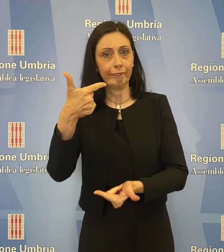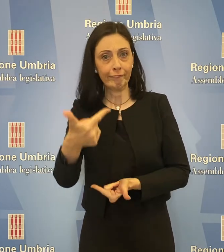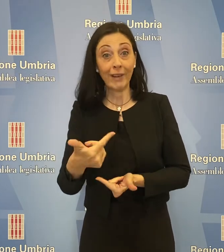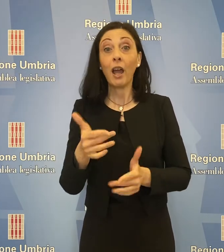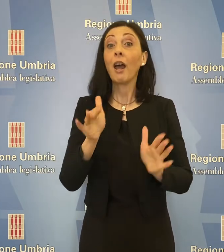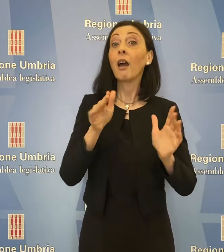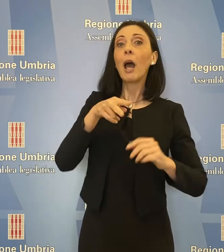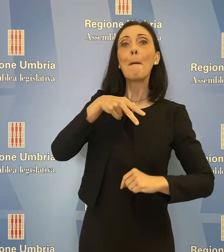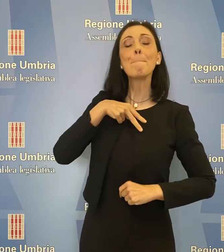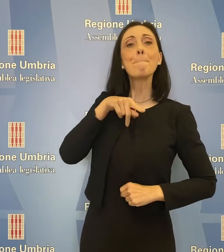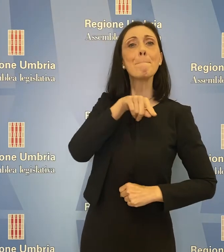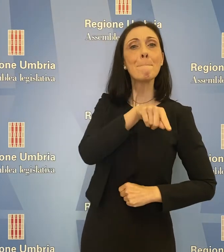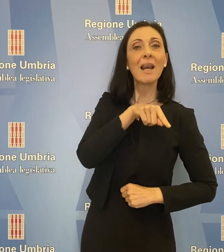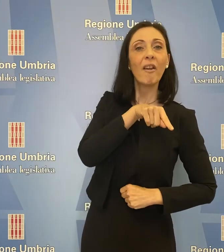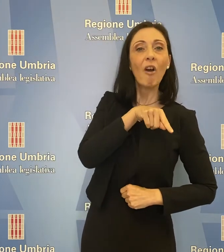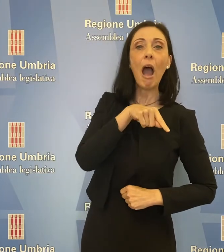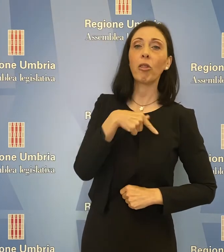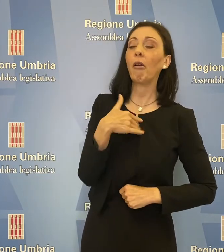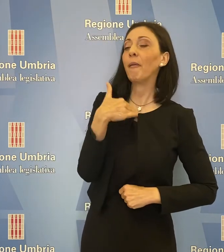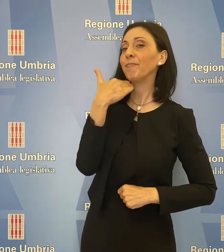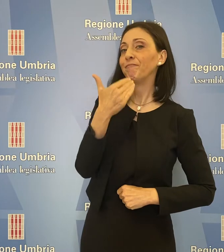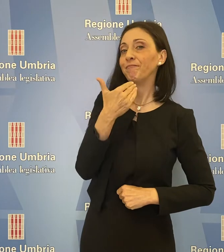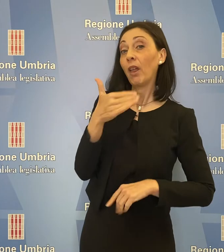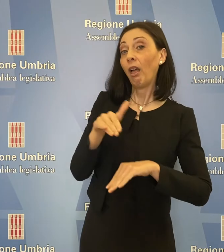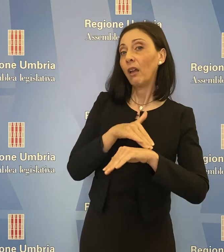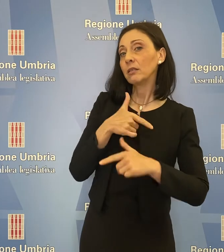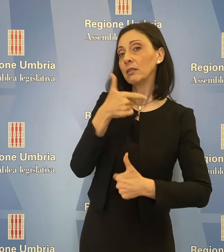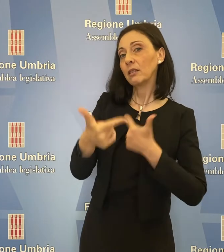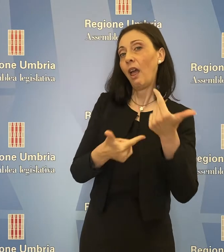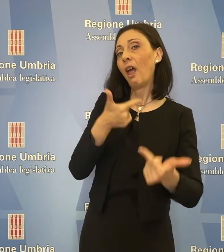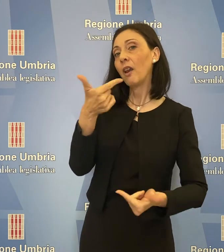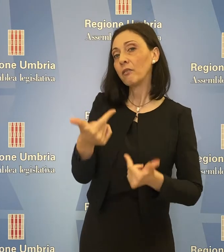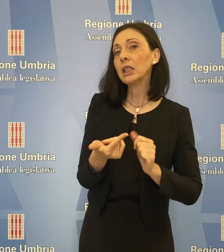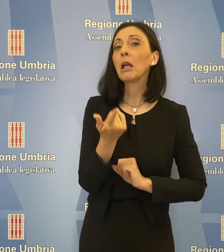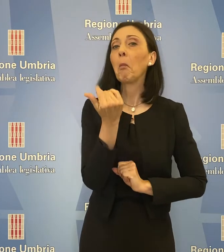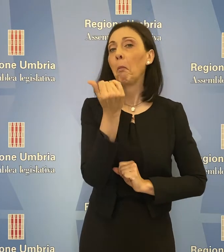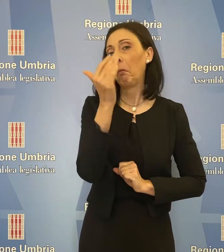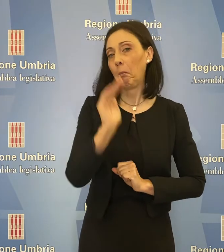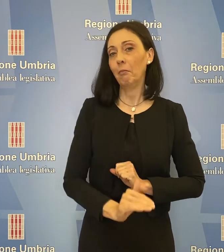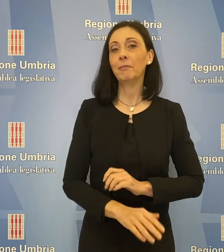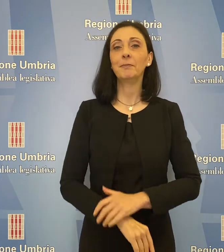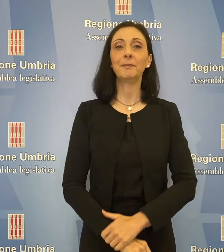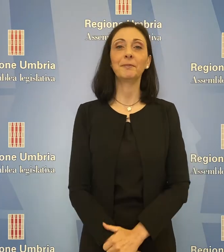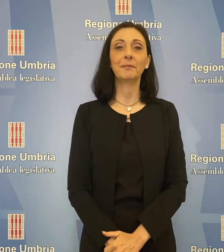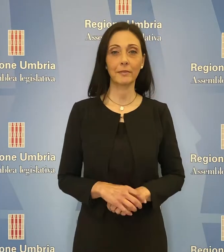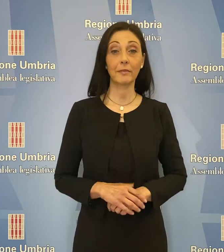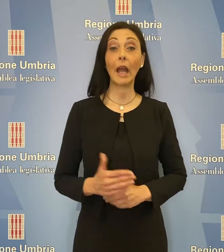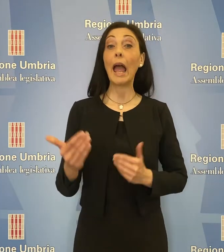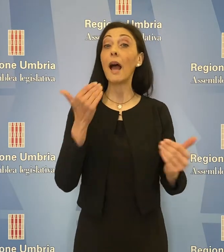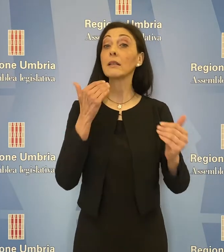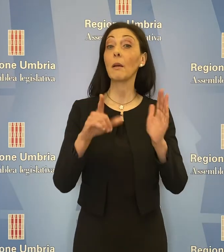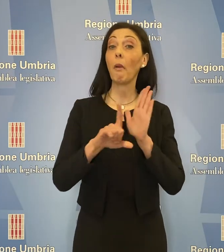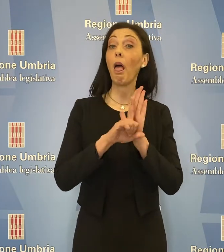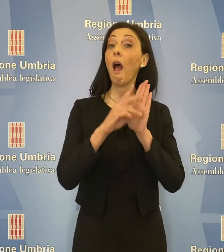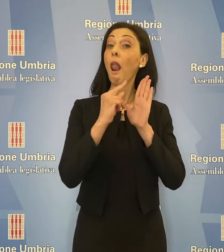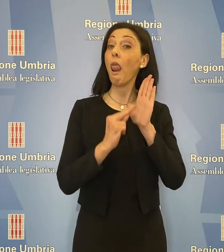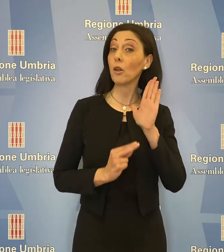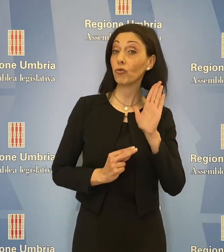'è stato un interesse sufficiente da parte dei privati nel fornire prestazioni low cost. L'Assemblea legislativa ha